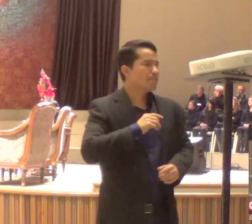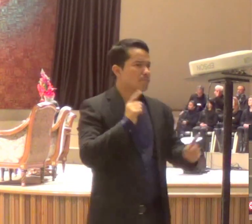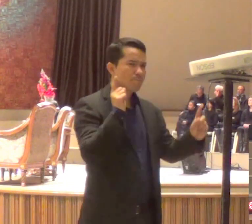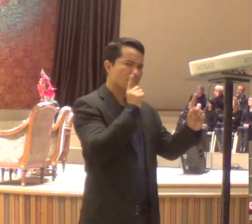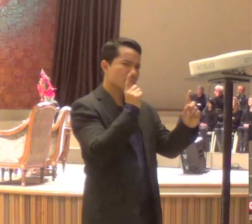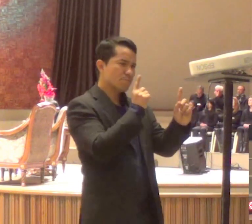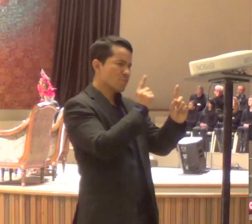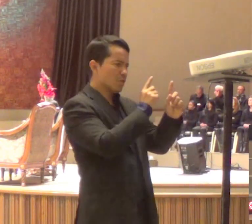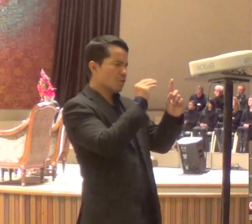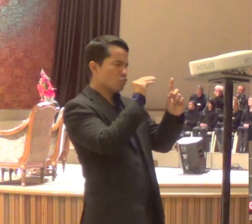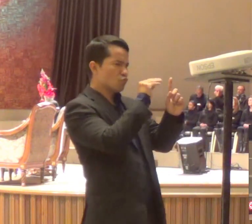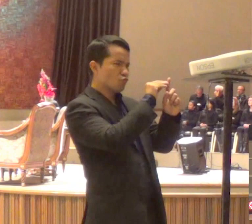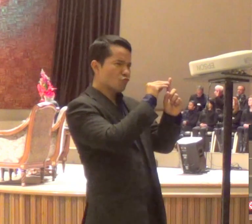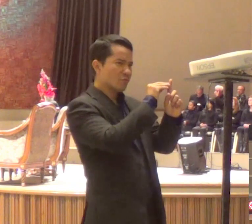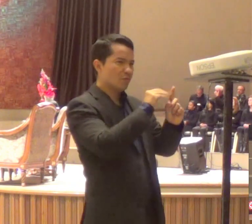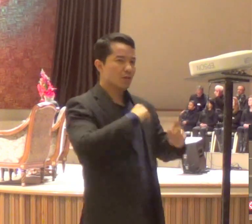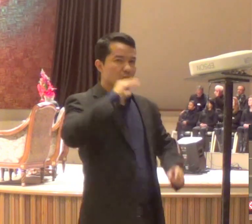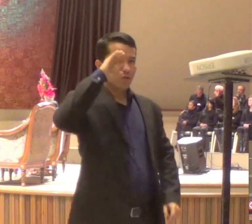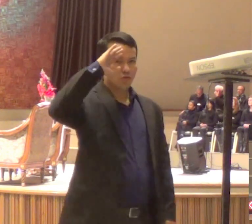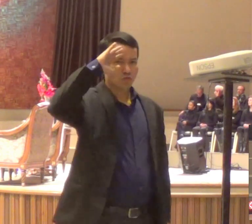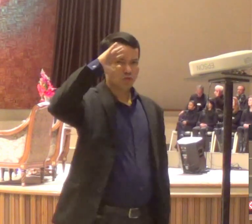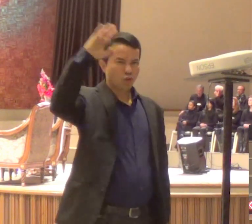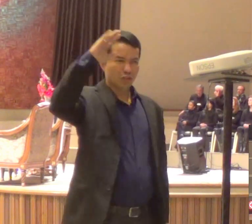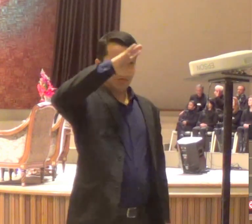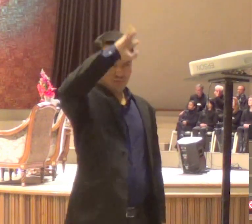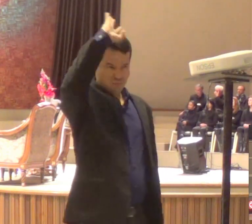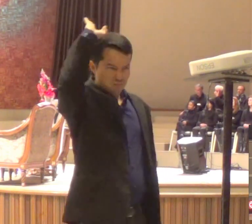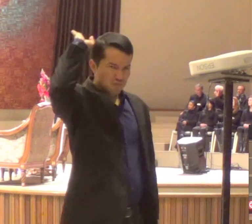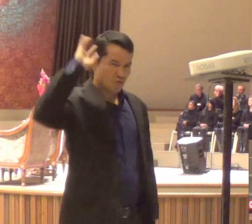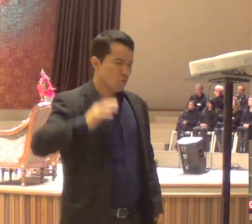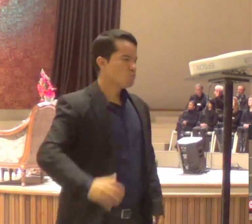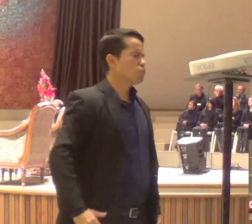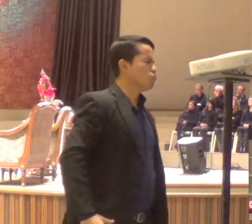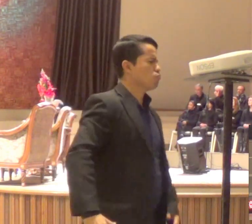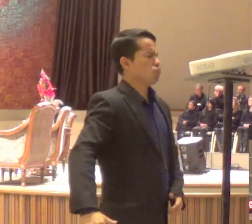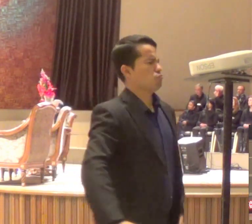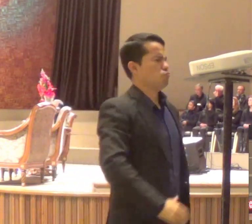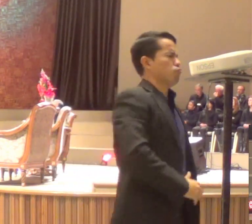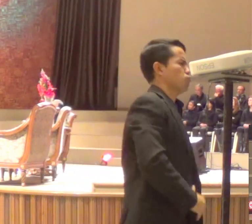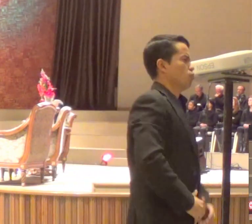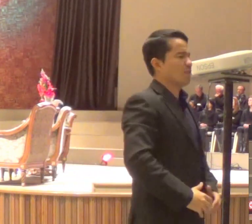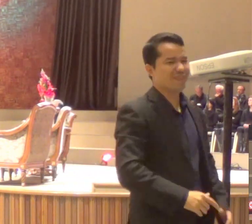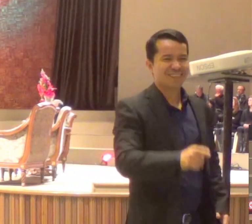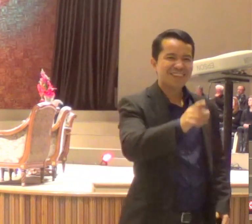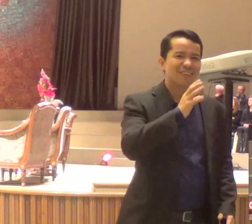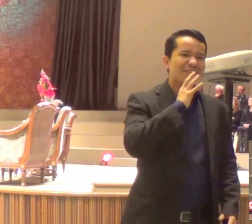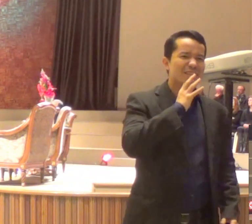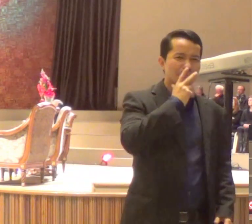em cena, eu fico pensando, a equipe da SWAT, chegou lá, para prender Jesus, pronto para enfrentar,